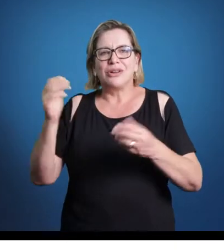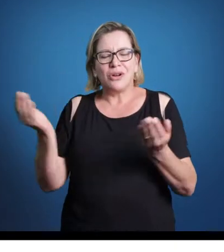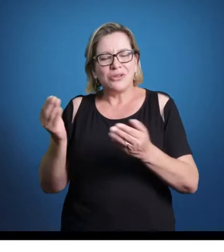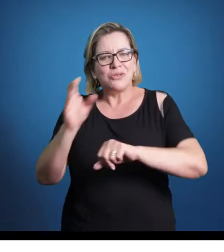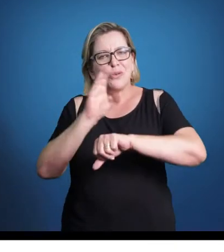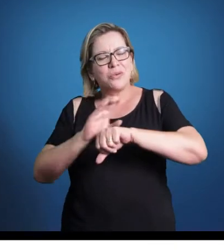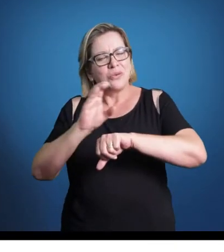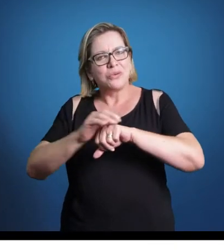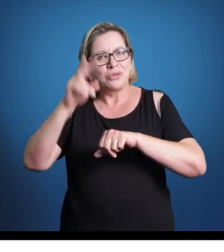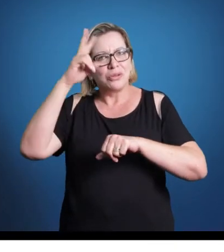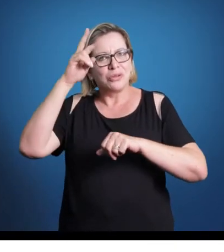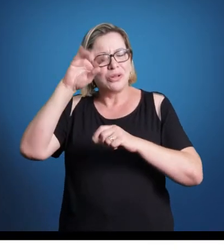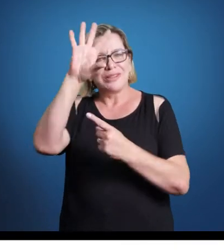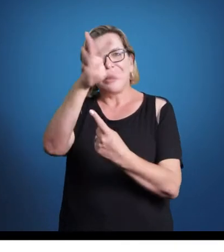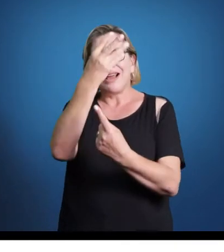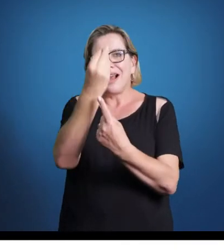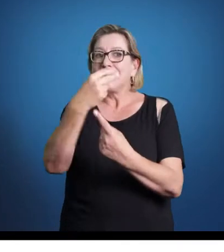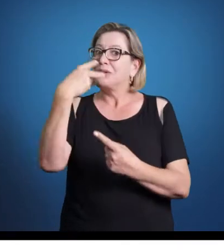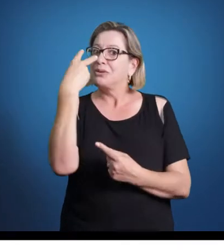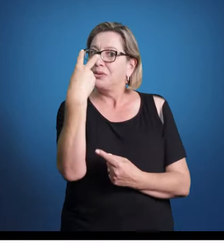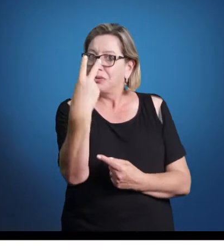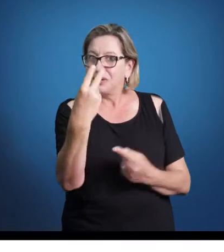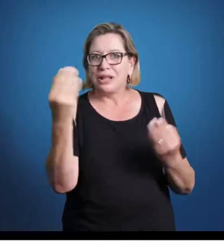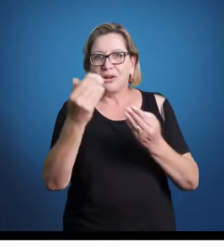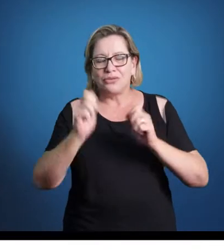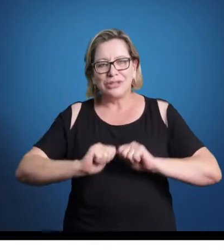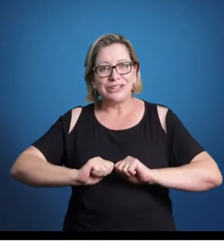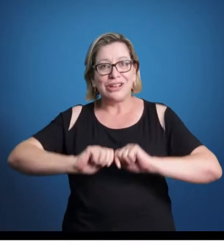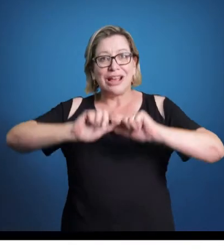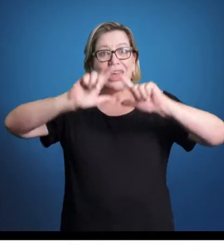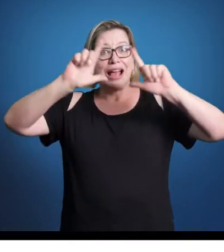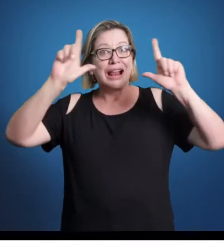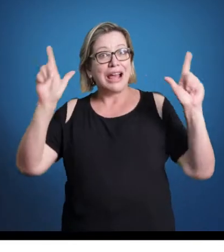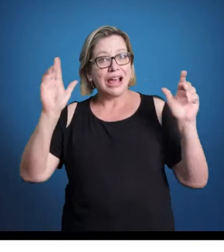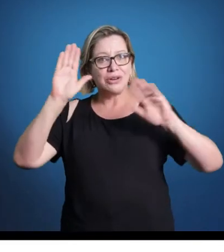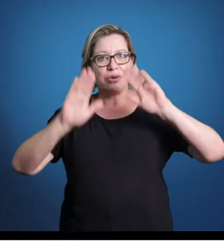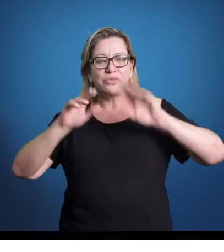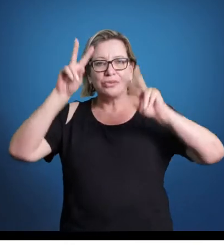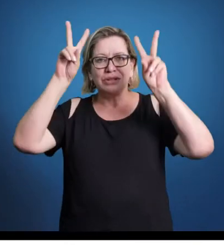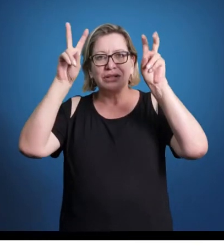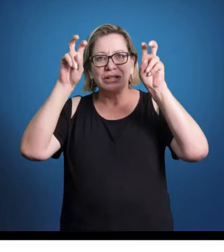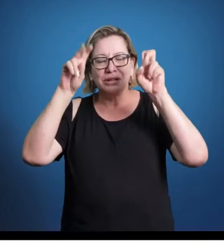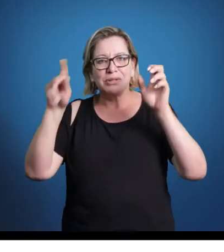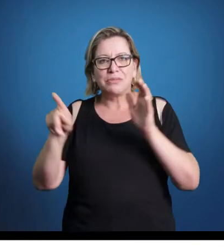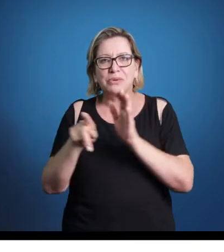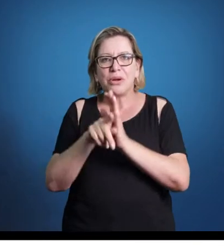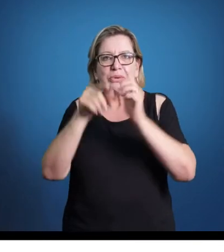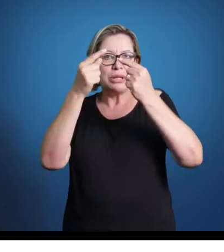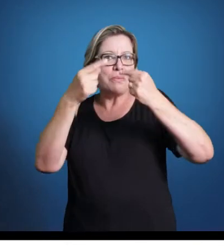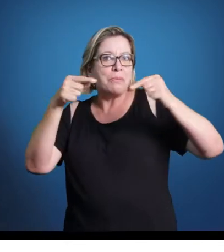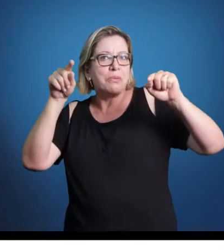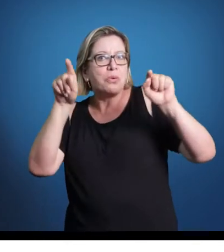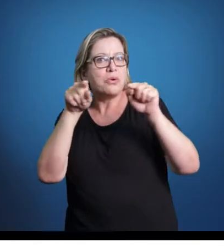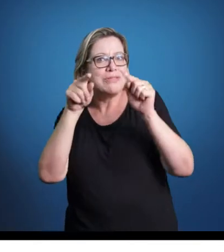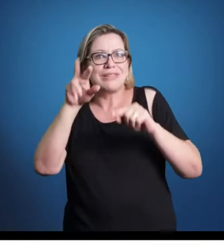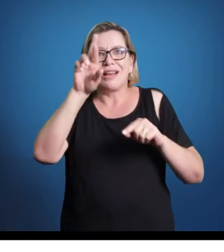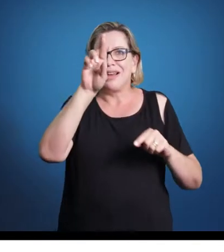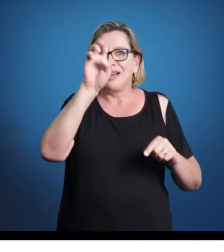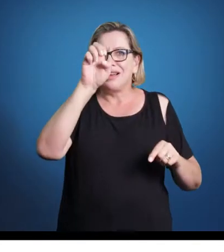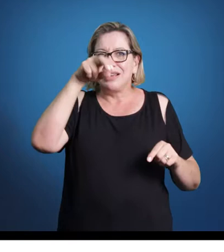prazer que eu venha aqui esclarecer alguns pontos ligados à unidade de autoestudo número 3, focada na música do Renascimento.